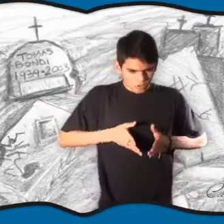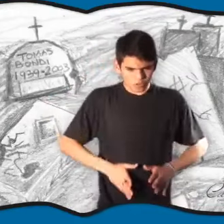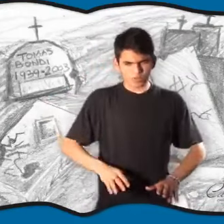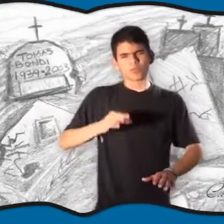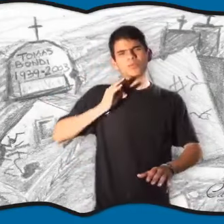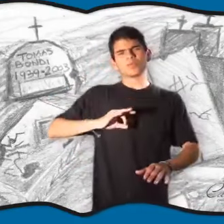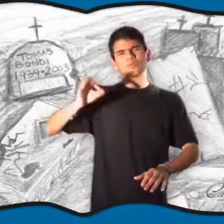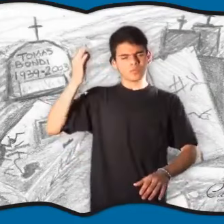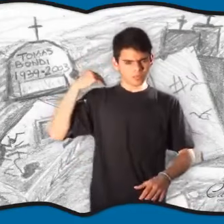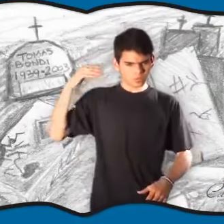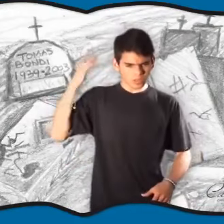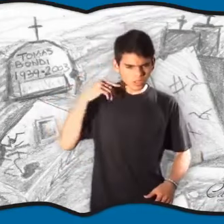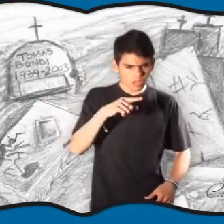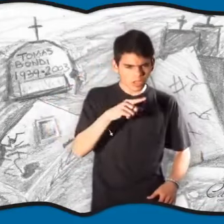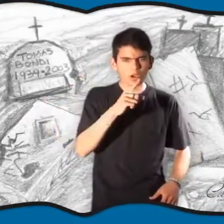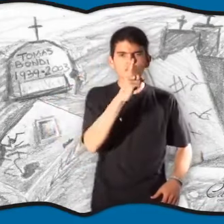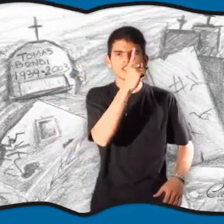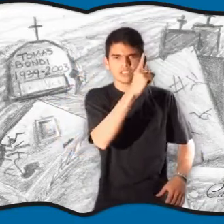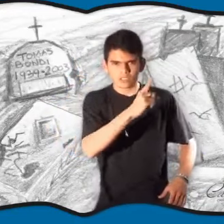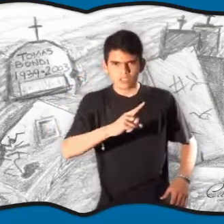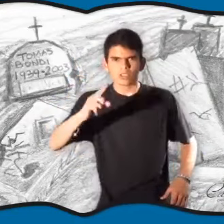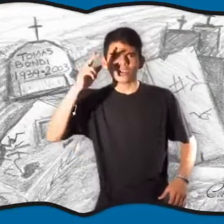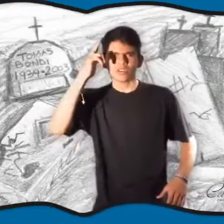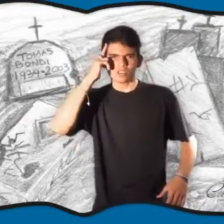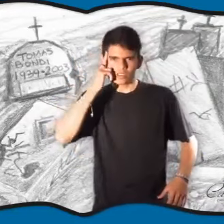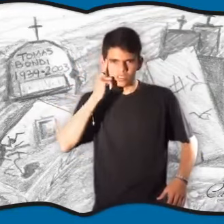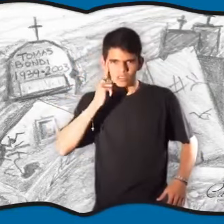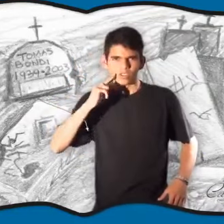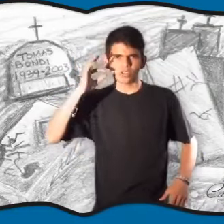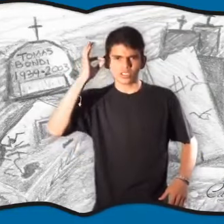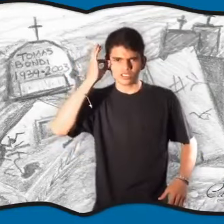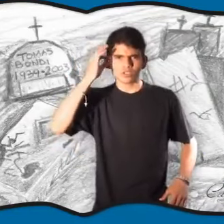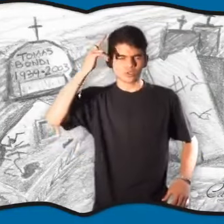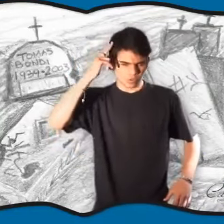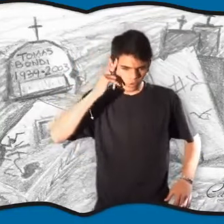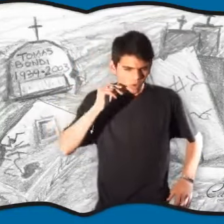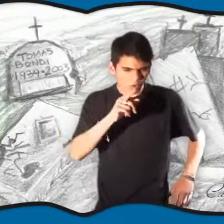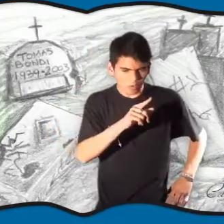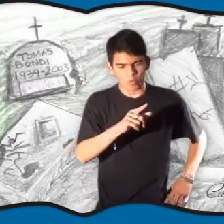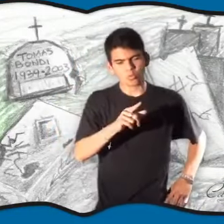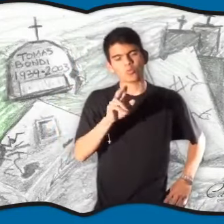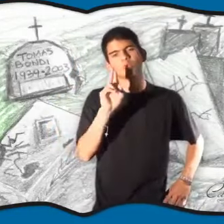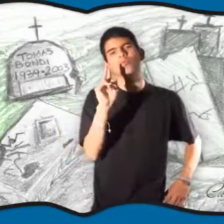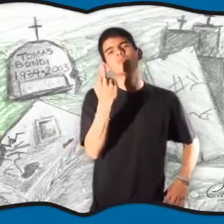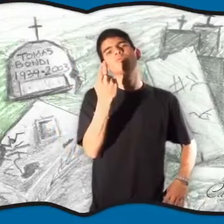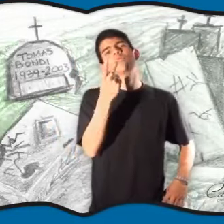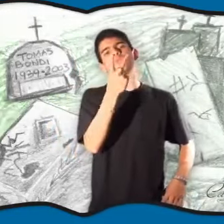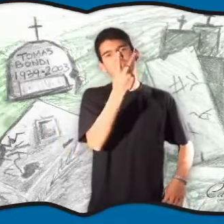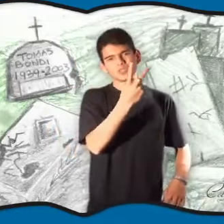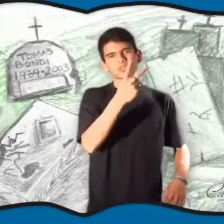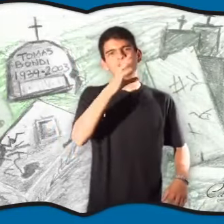Nacido en 1939 y fallecido en 2003.